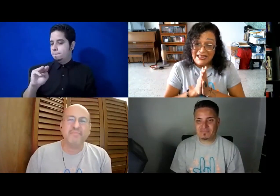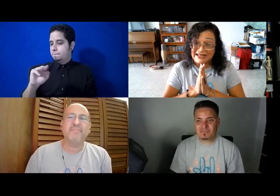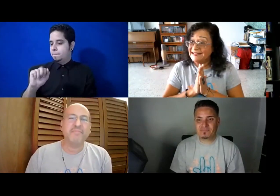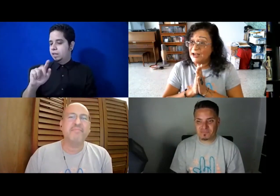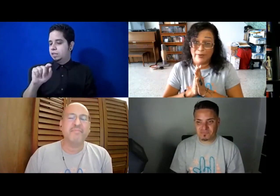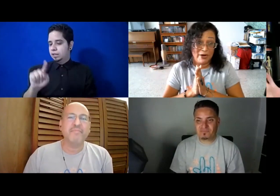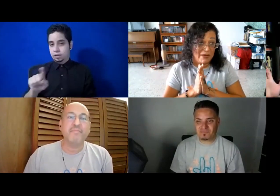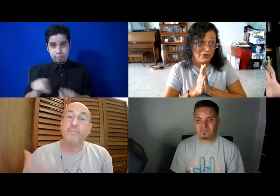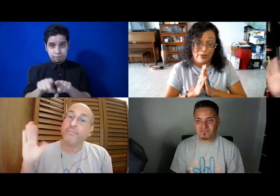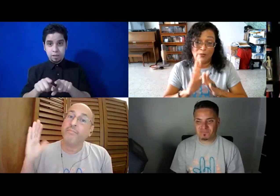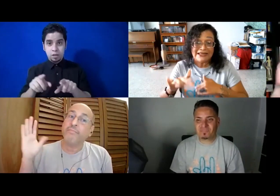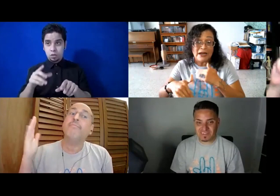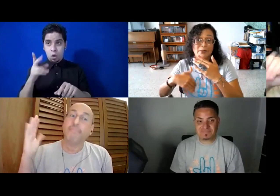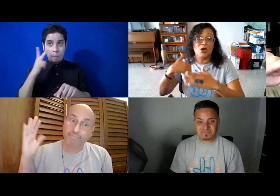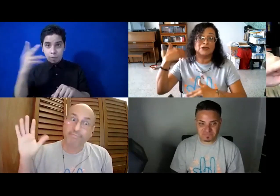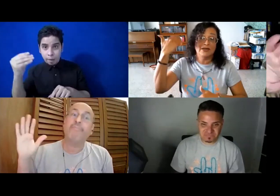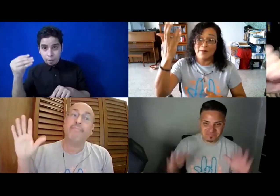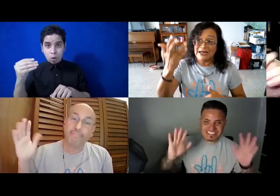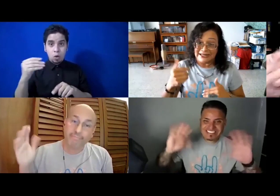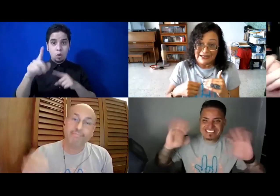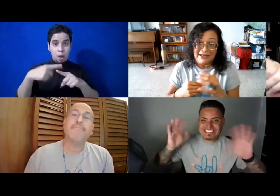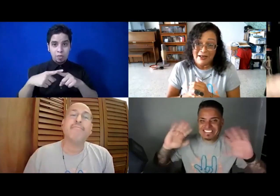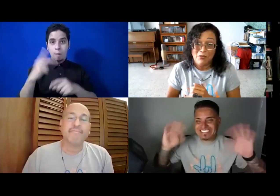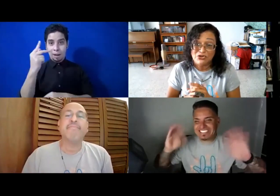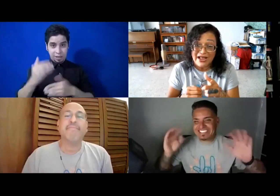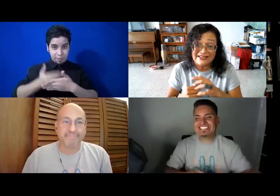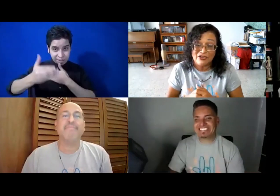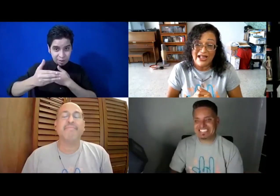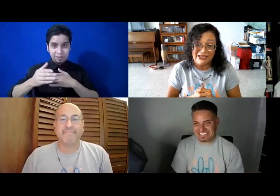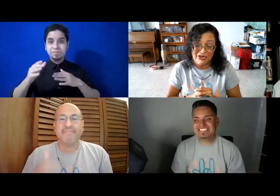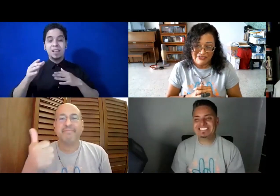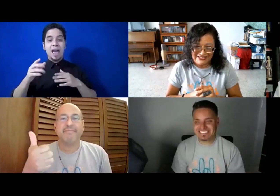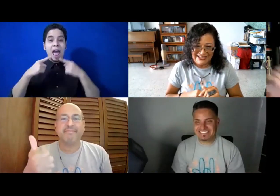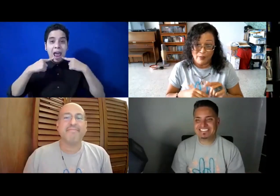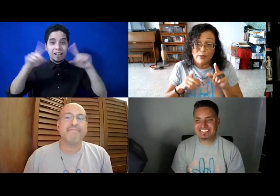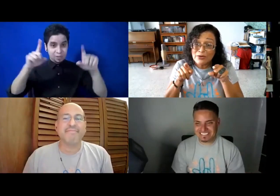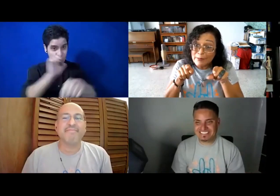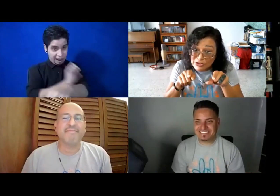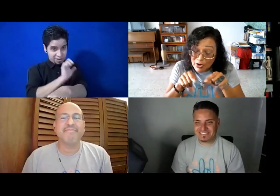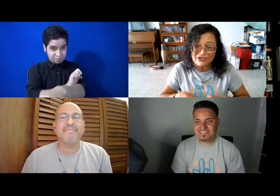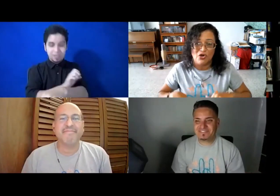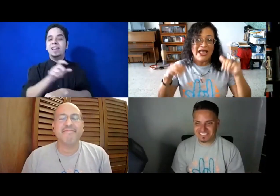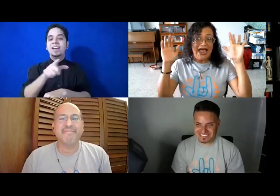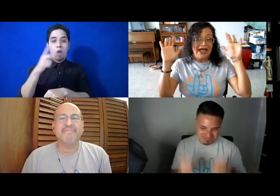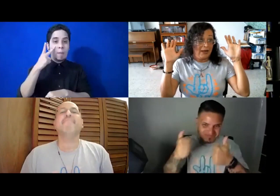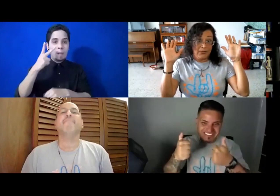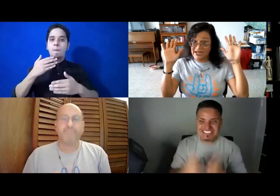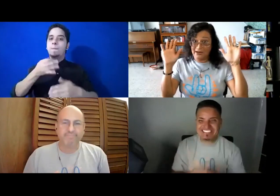Gracias, nos vemos, vemos, nos vemos hasta el próximo martes. Muchos éxitos Eño y nos vemos en una próxima ocasión. Pues sí,